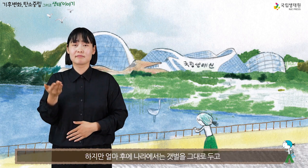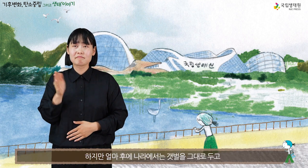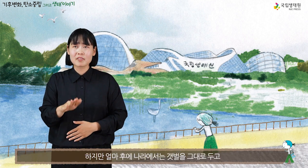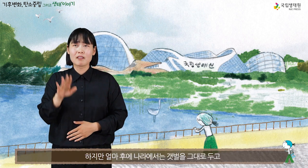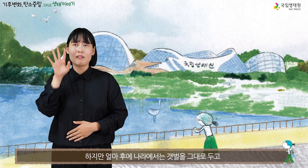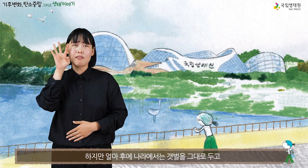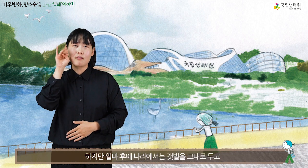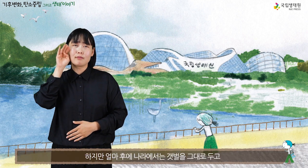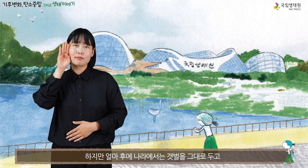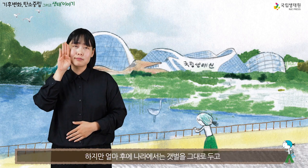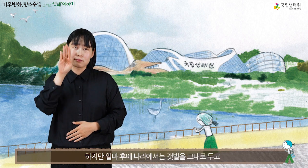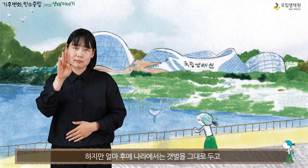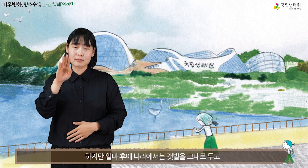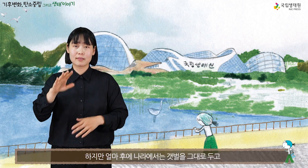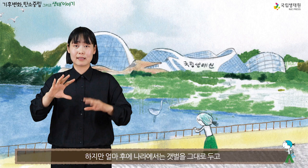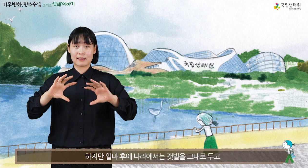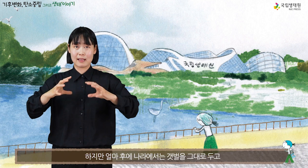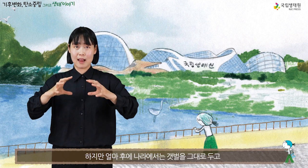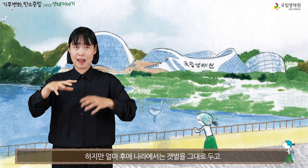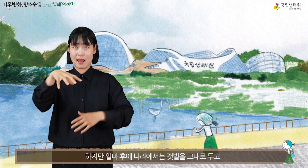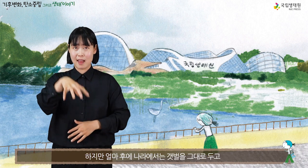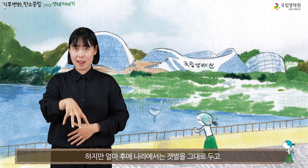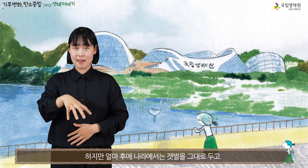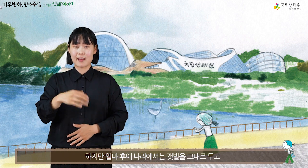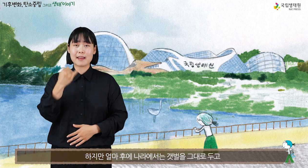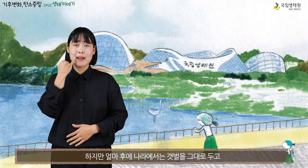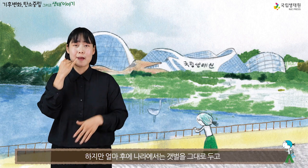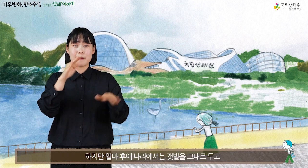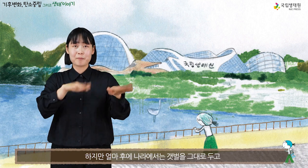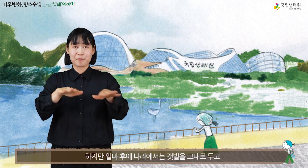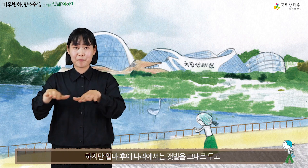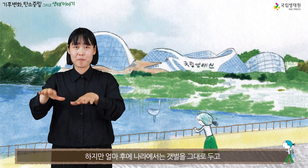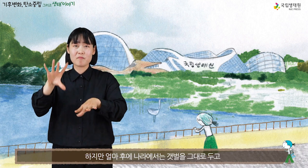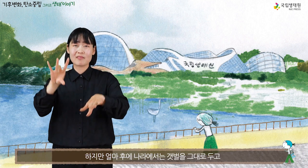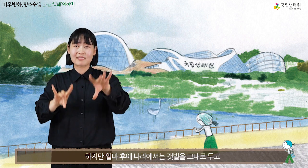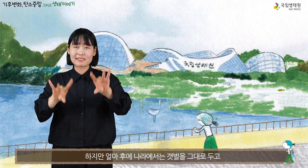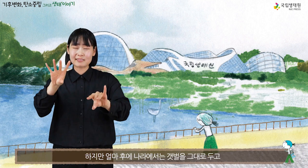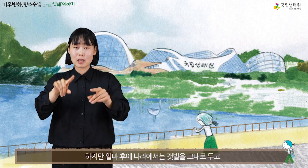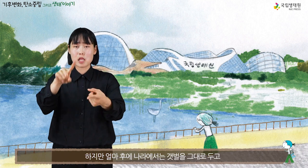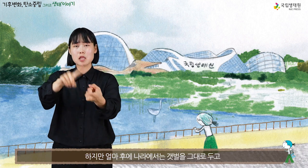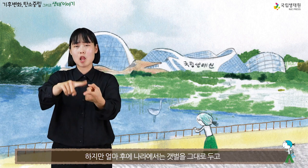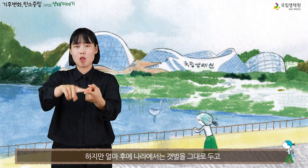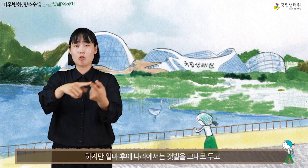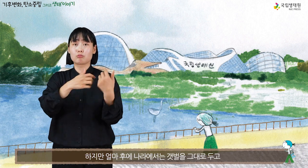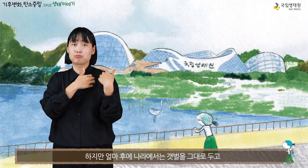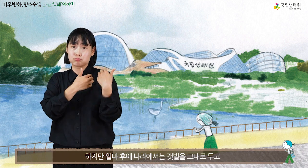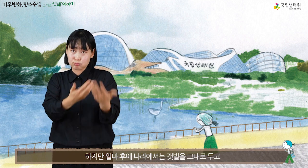하지만 얼마 후에 나라에서는 갯벌을 그대로 두고